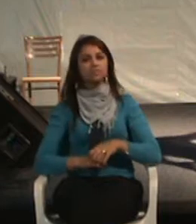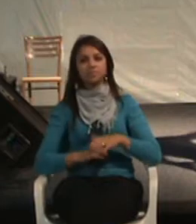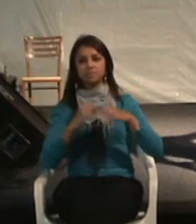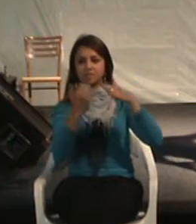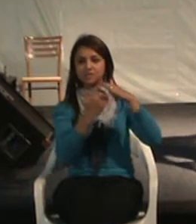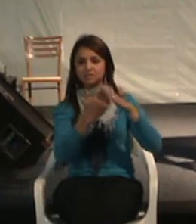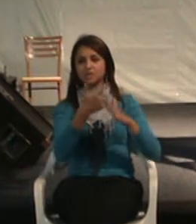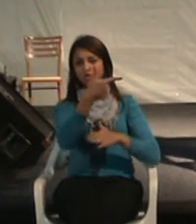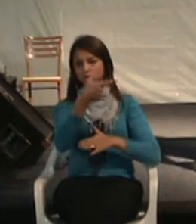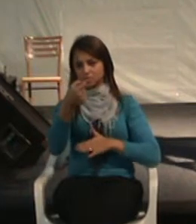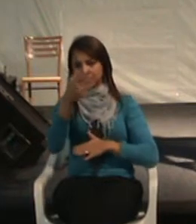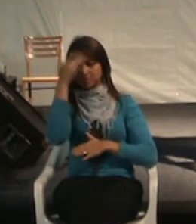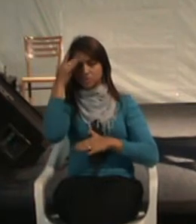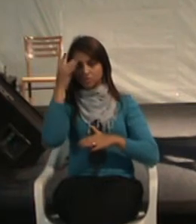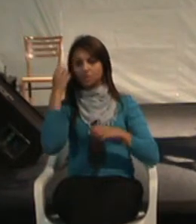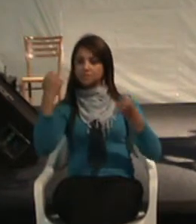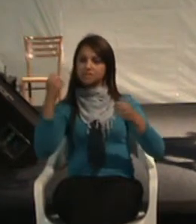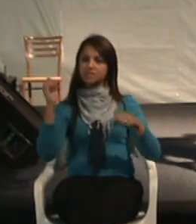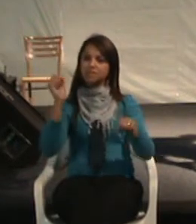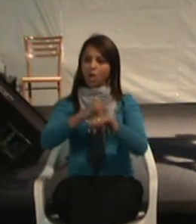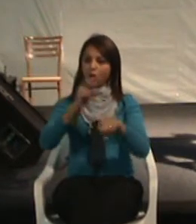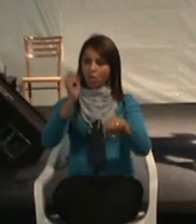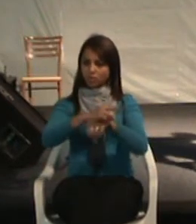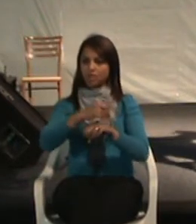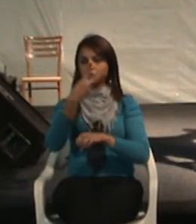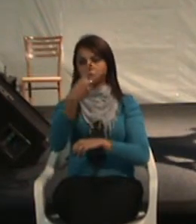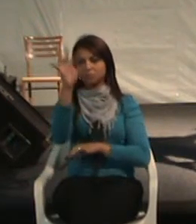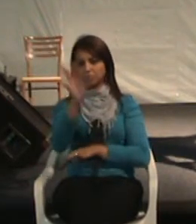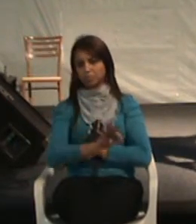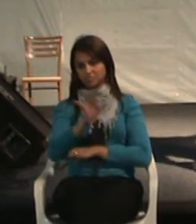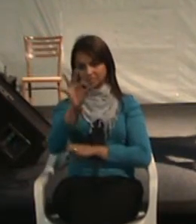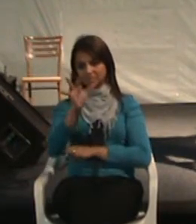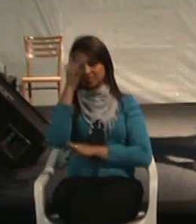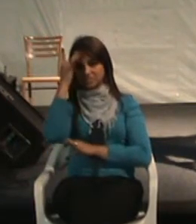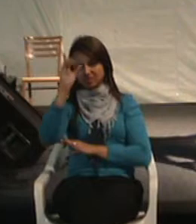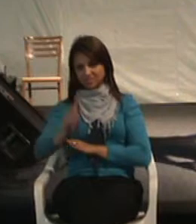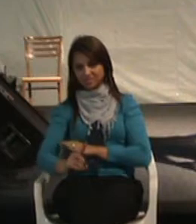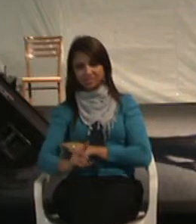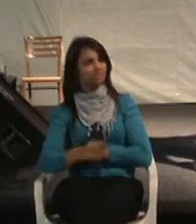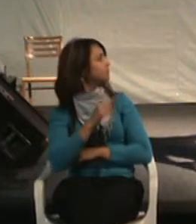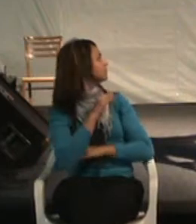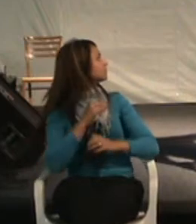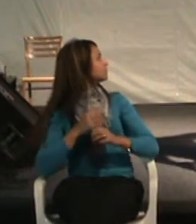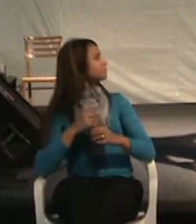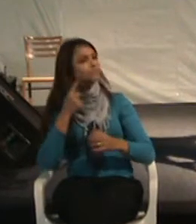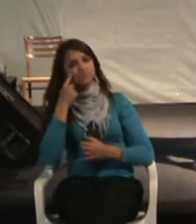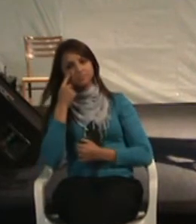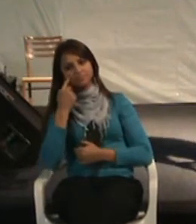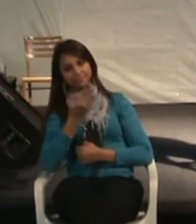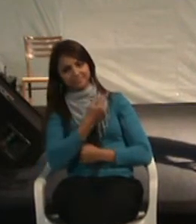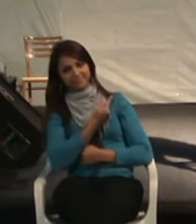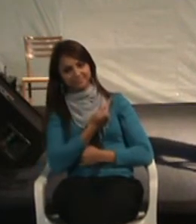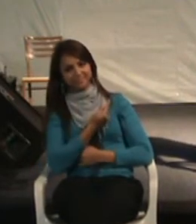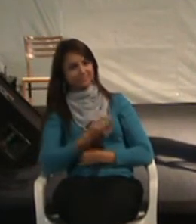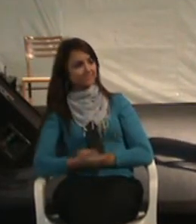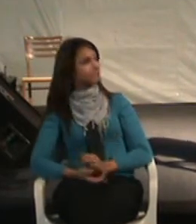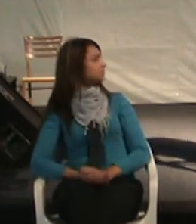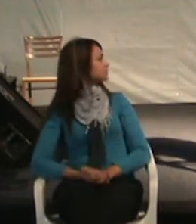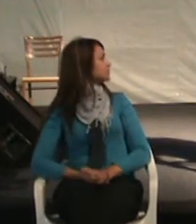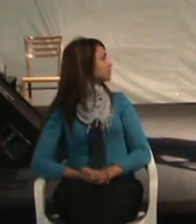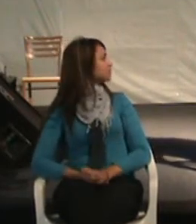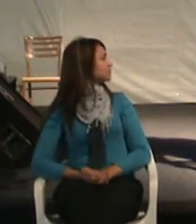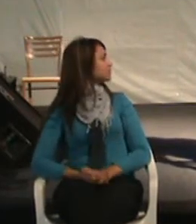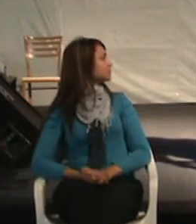empregados, ser obrigadas a contratar 2% da pessoa com deficiência, de 201 a 500, 3 e por aí vai. A